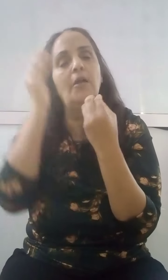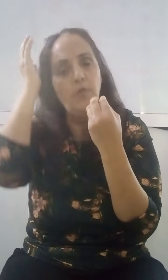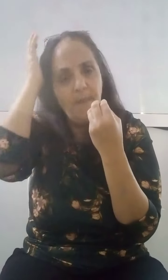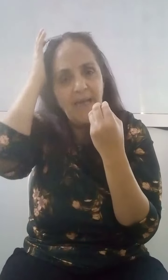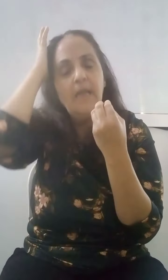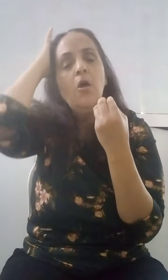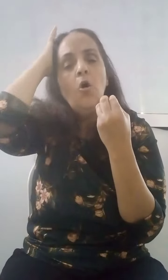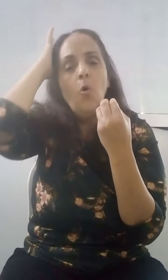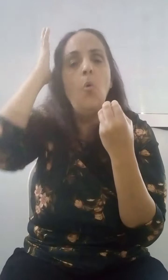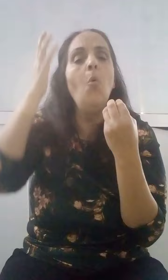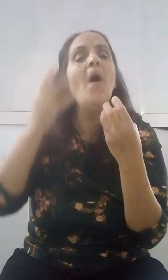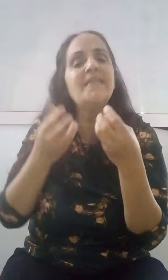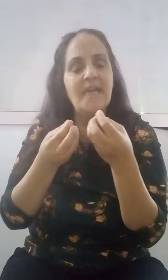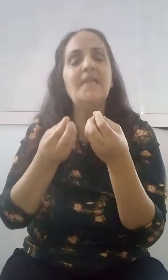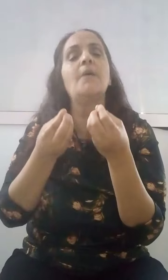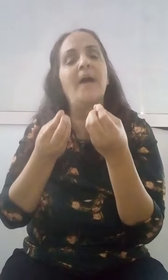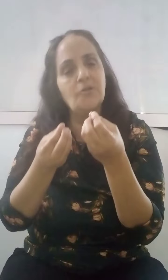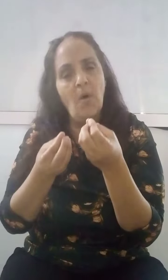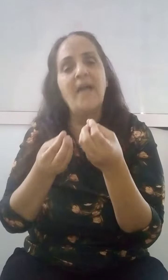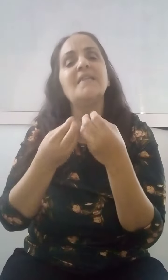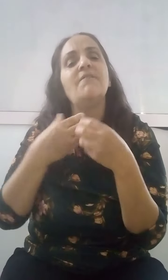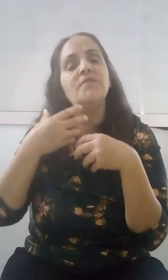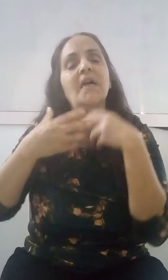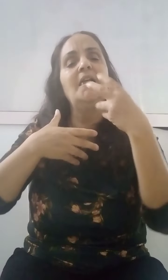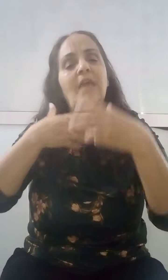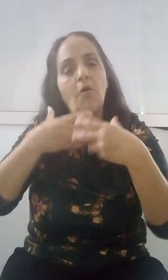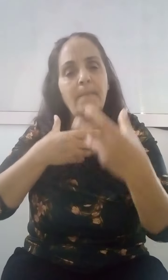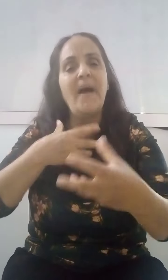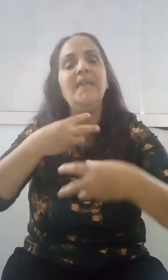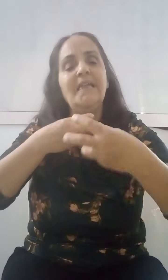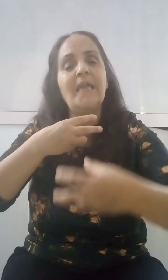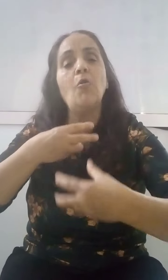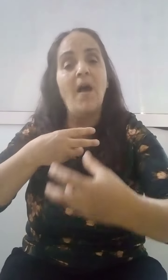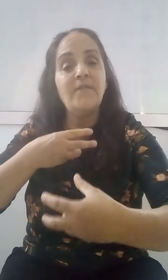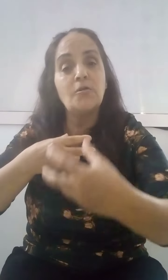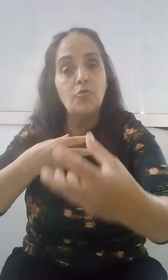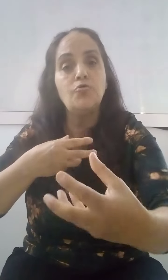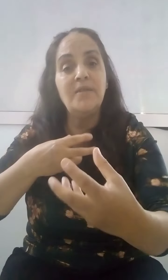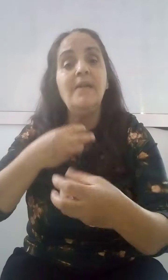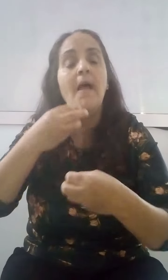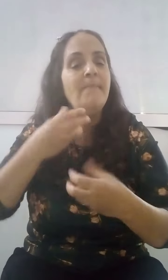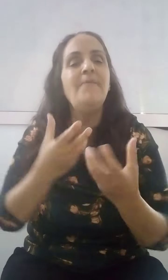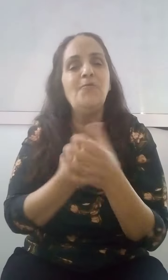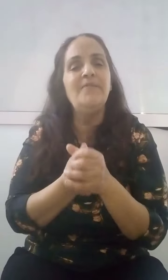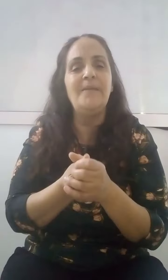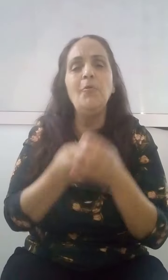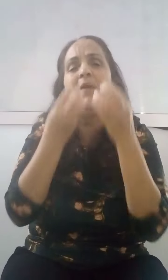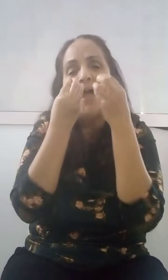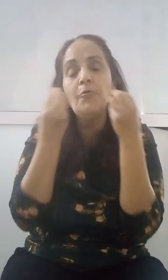التشدد تأبني إليه من قبل كأيه ويجب